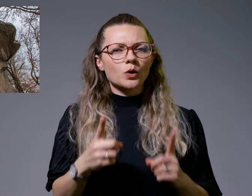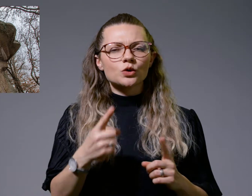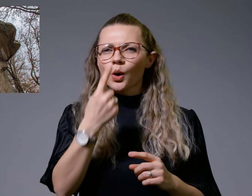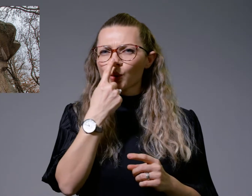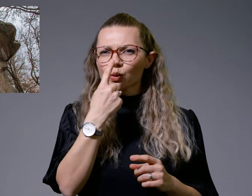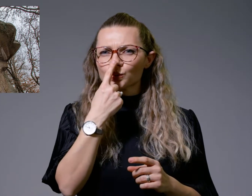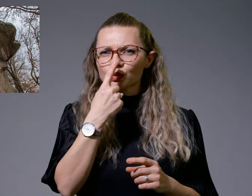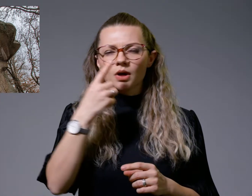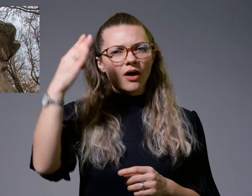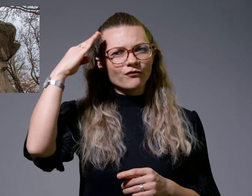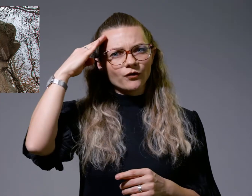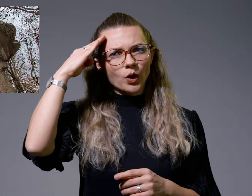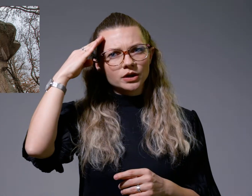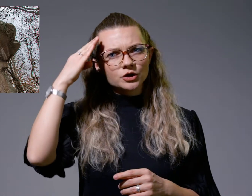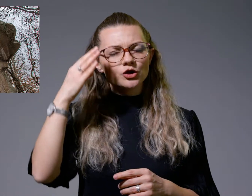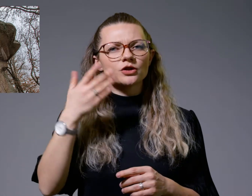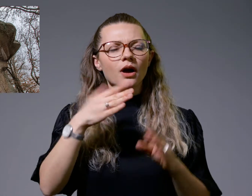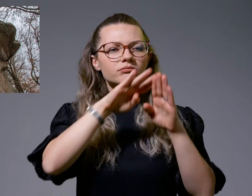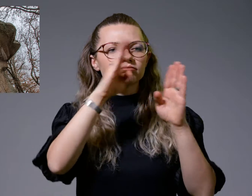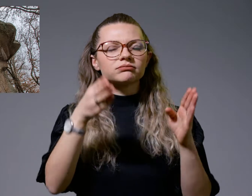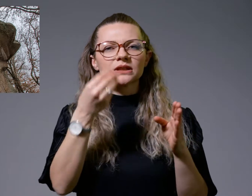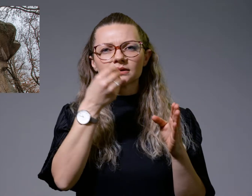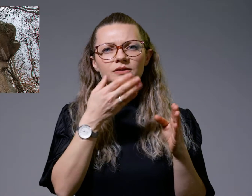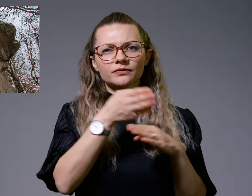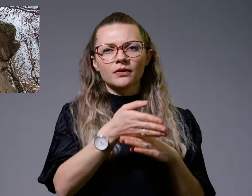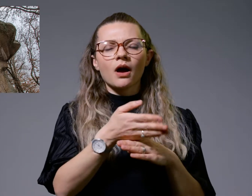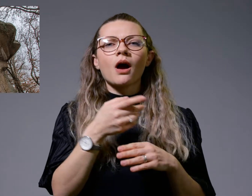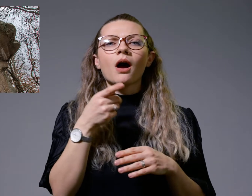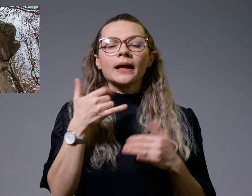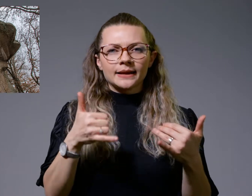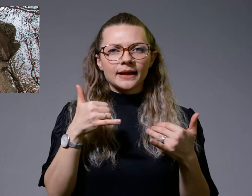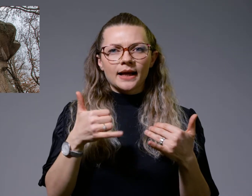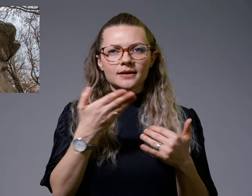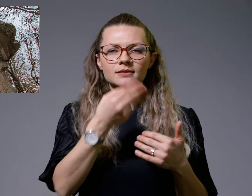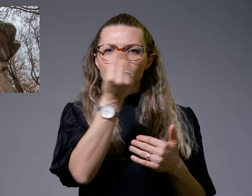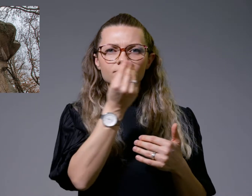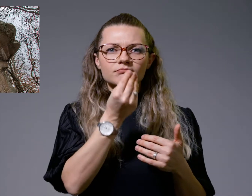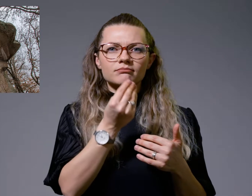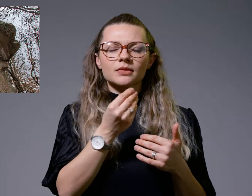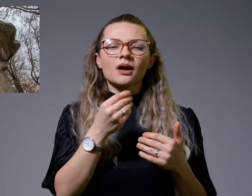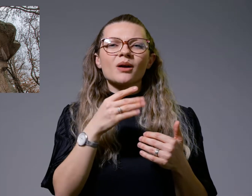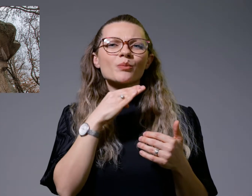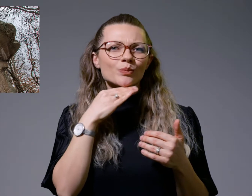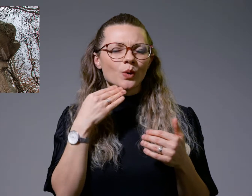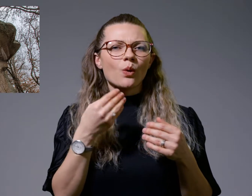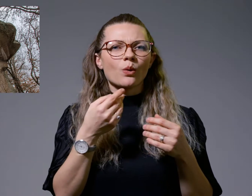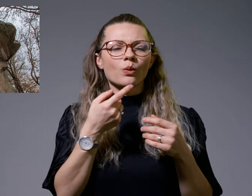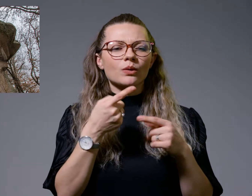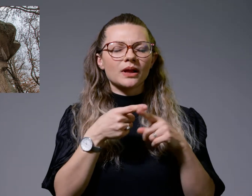војничка капела. Иако денес фреската е во значителна мера оштетена, таа е